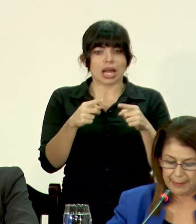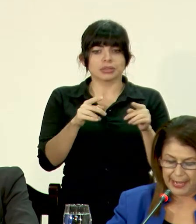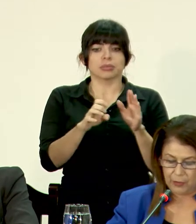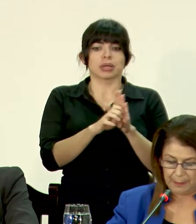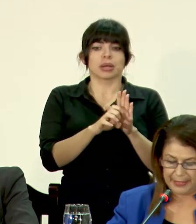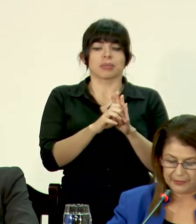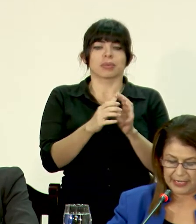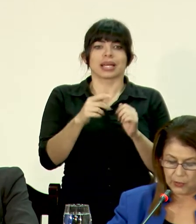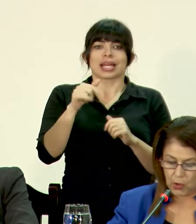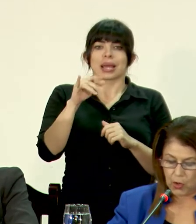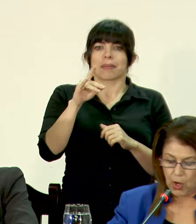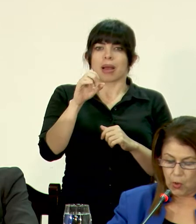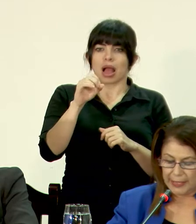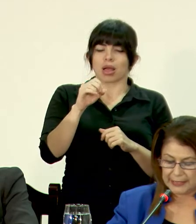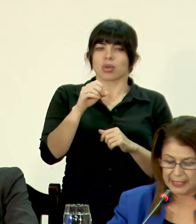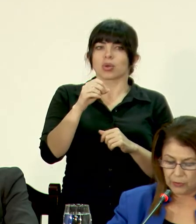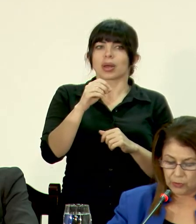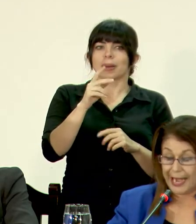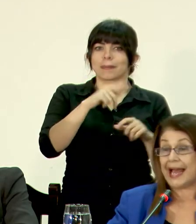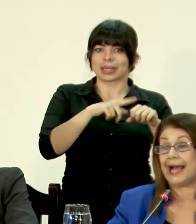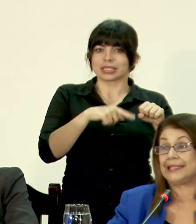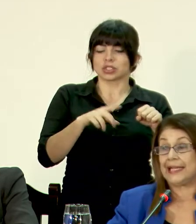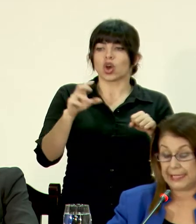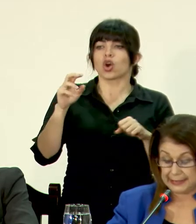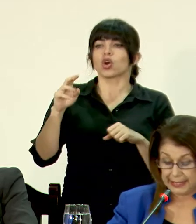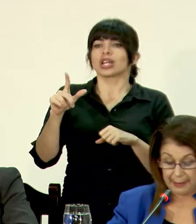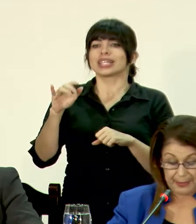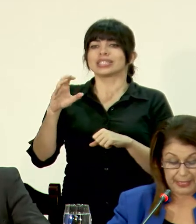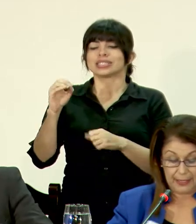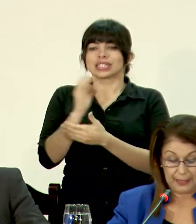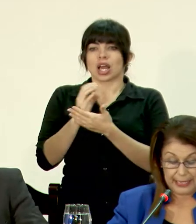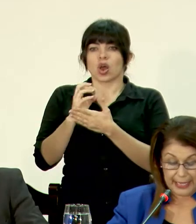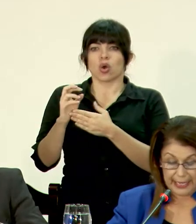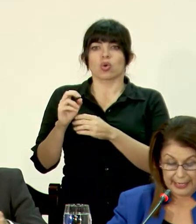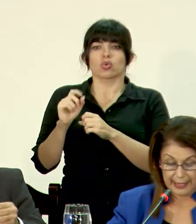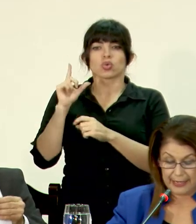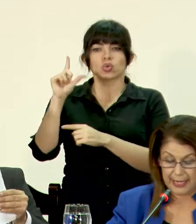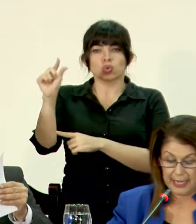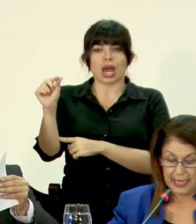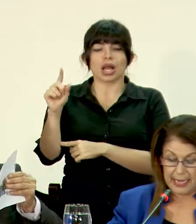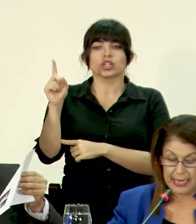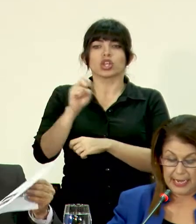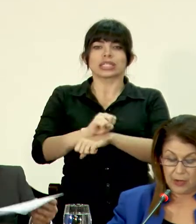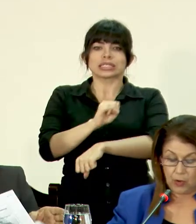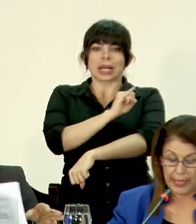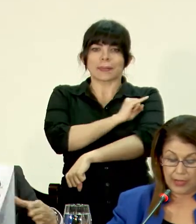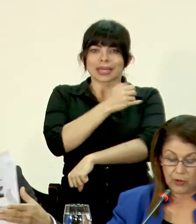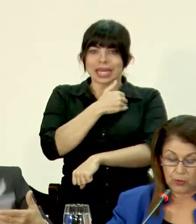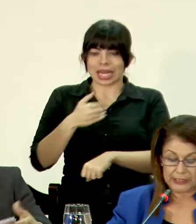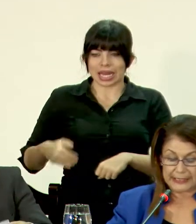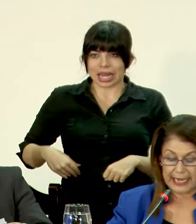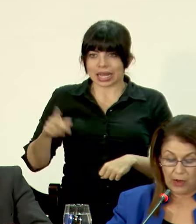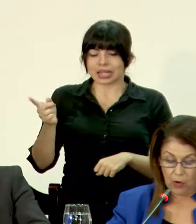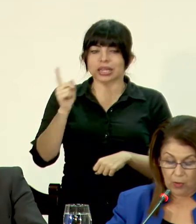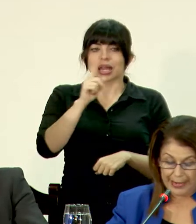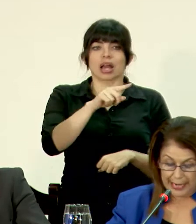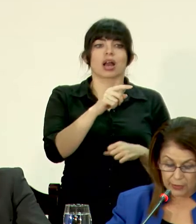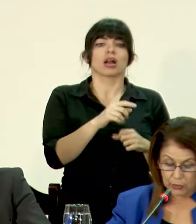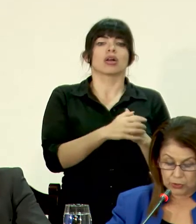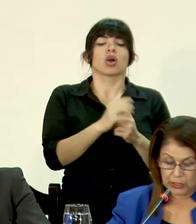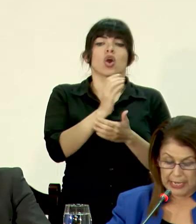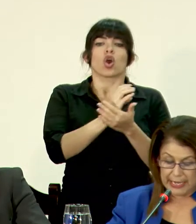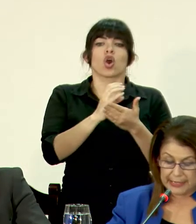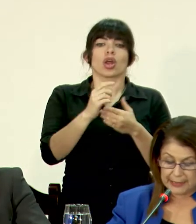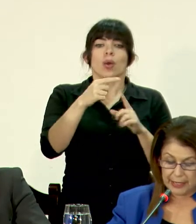la finca El Quemado en Pérez Celedón o el Liceo Rural La Gata en Zarapiquí de Heredia. El Colegio Juntas de Caoba